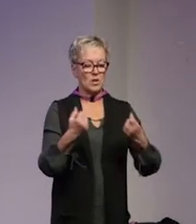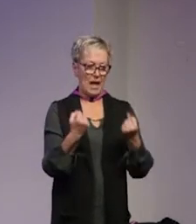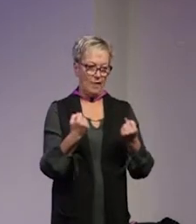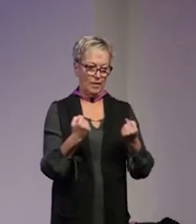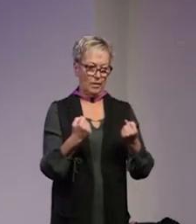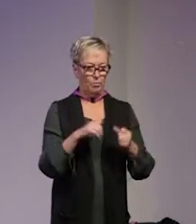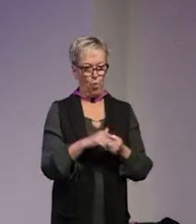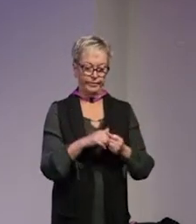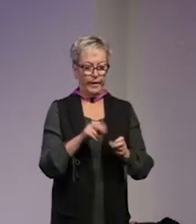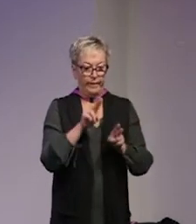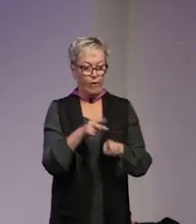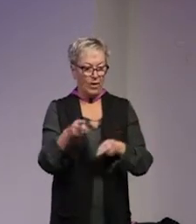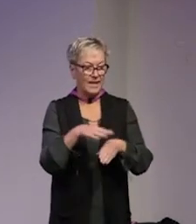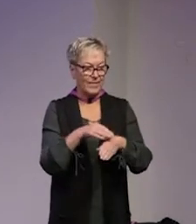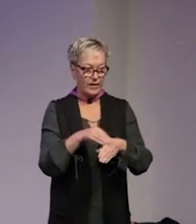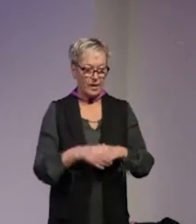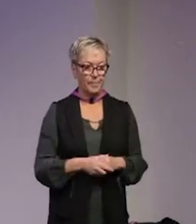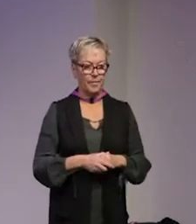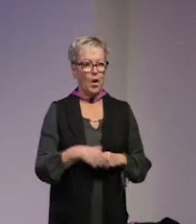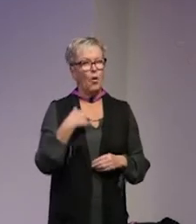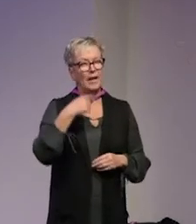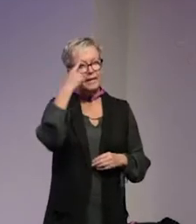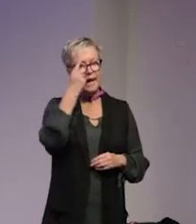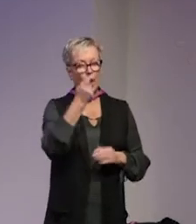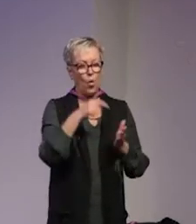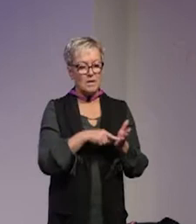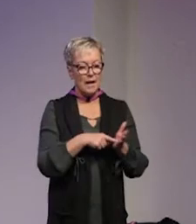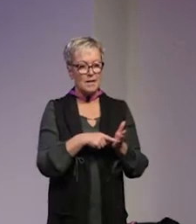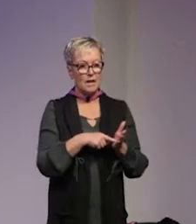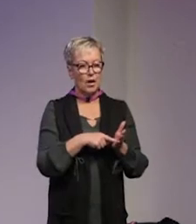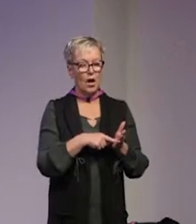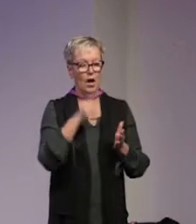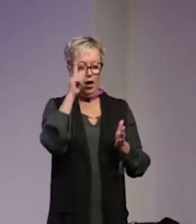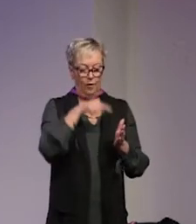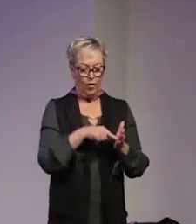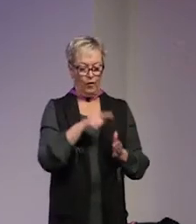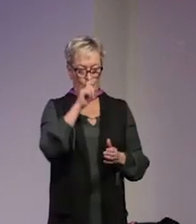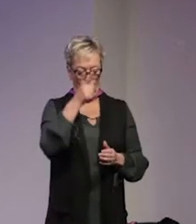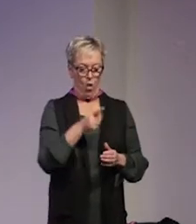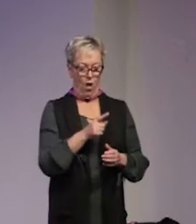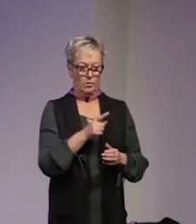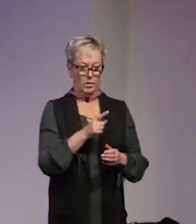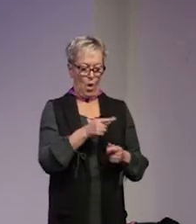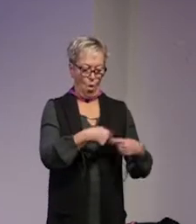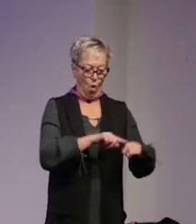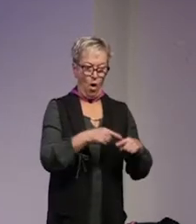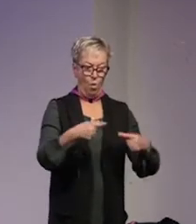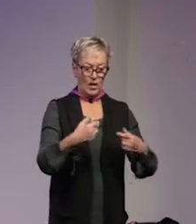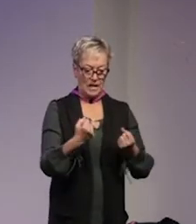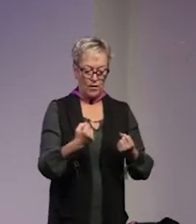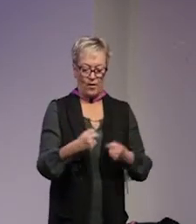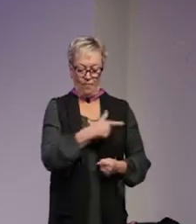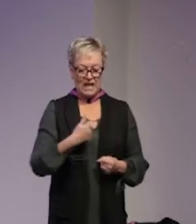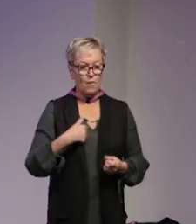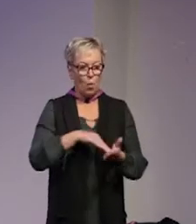enkelsvenska och vi tänker någonstans här att för att förstå lokal resiliens så måste vi i våra